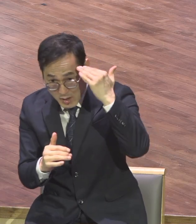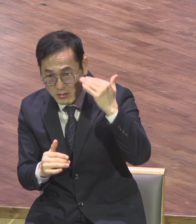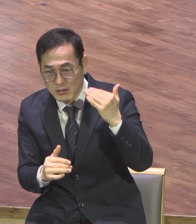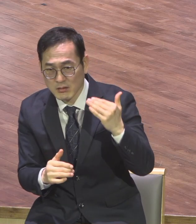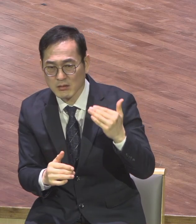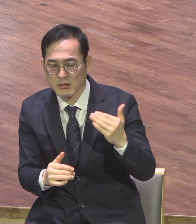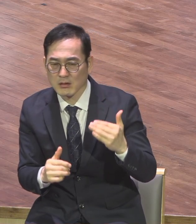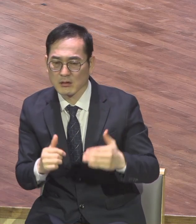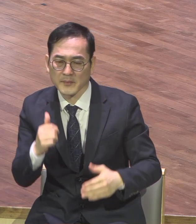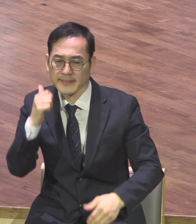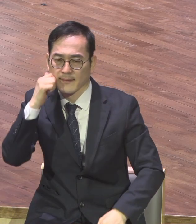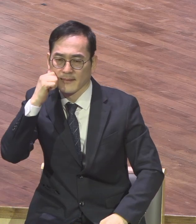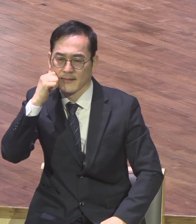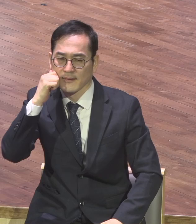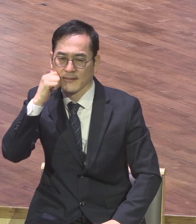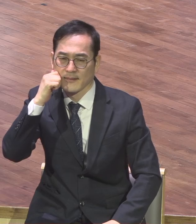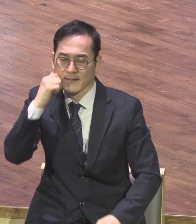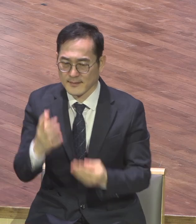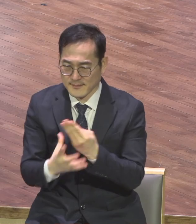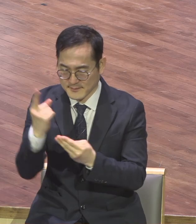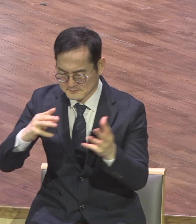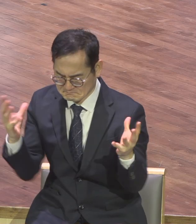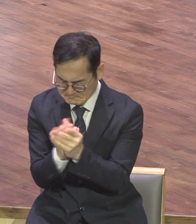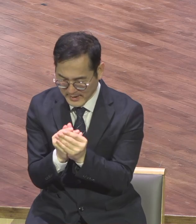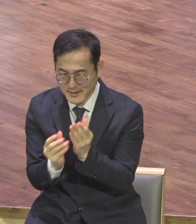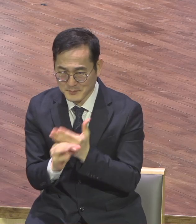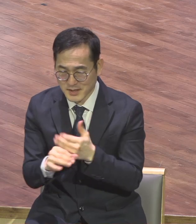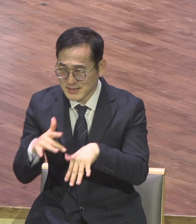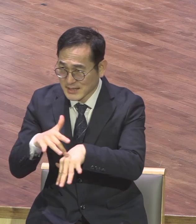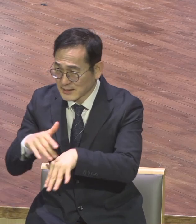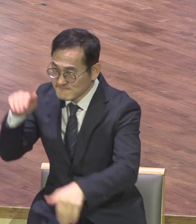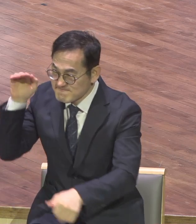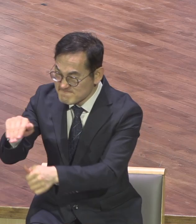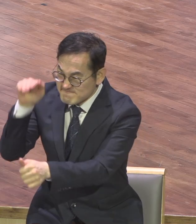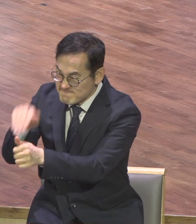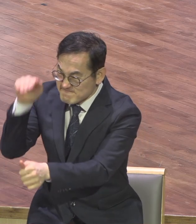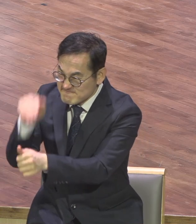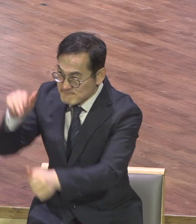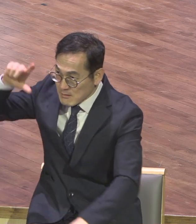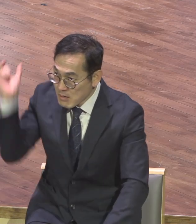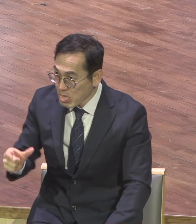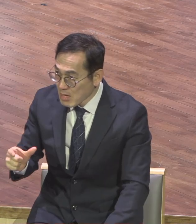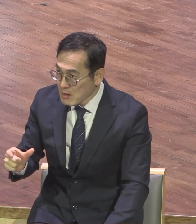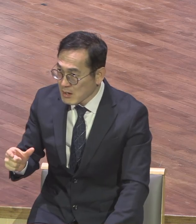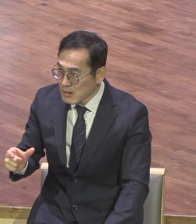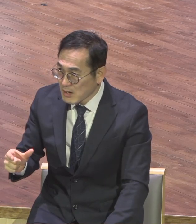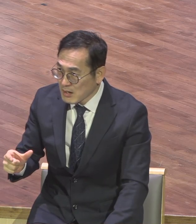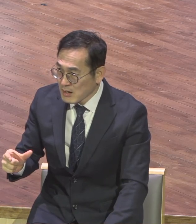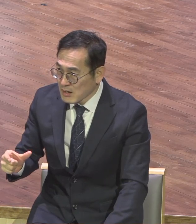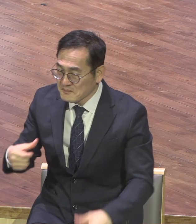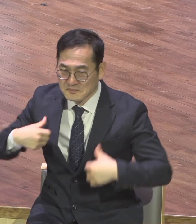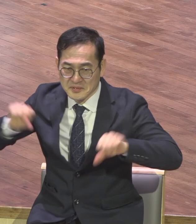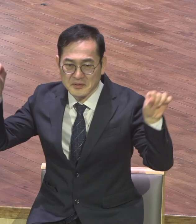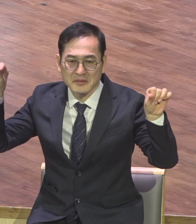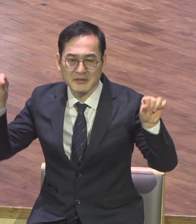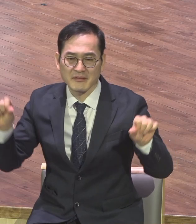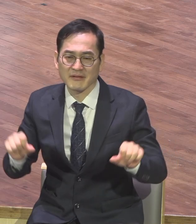원리스가 딱 되었지만 사단이 아무리 이간시키려고 해도 아무리 부정지 말해도 뭐